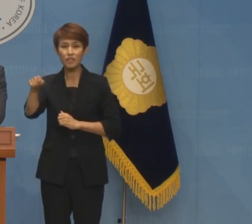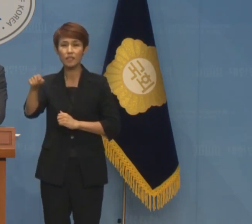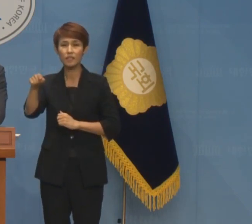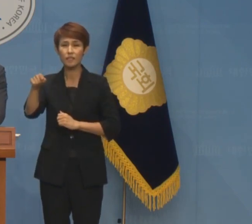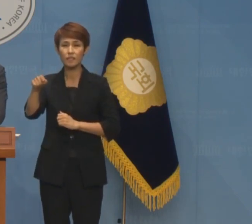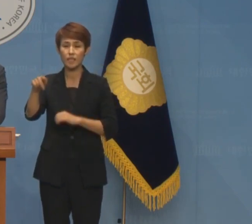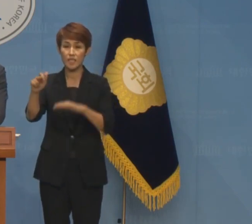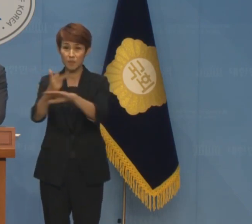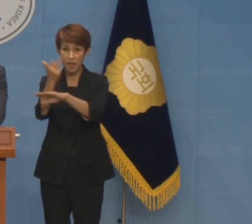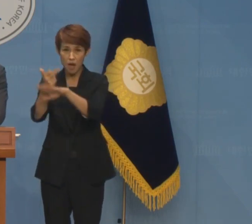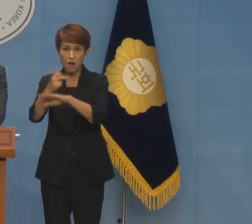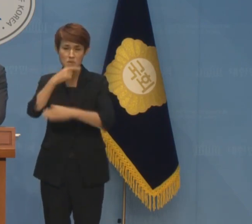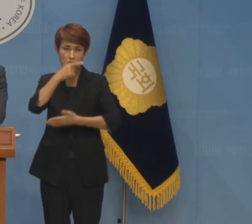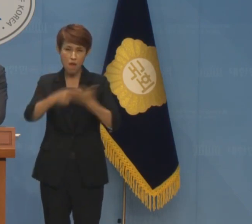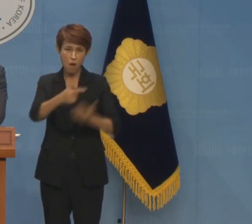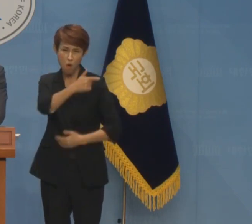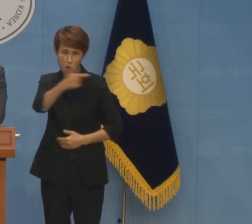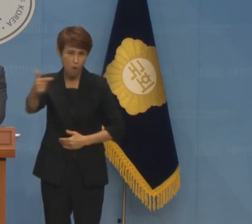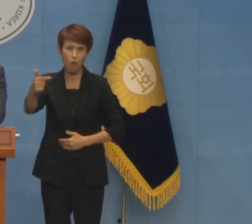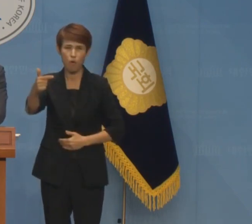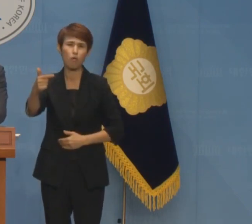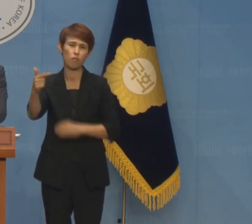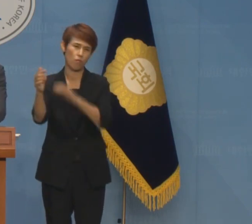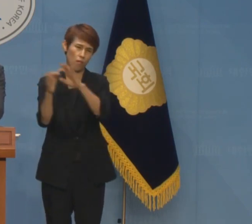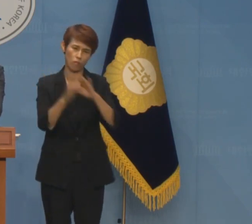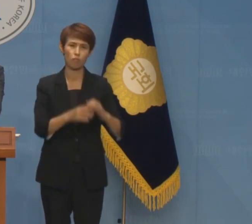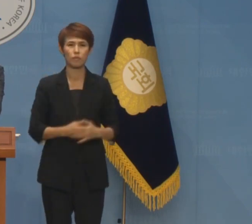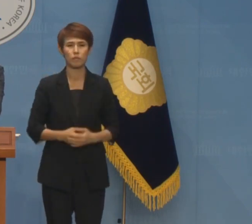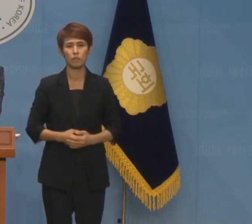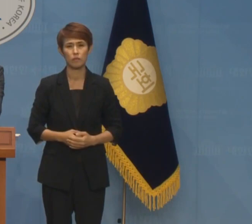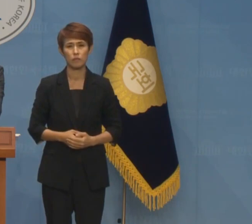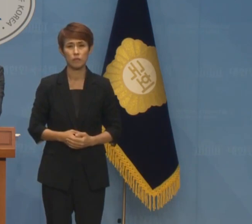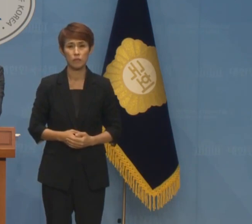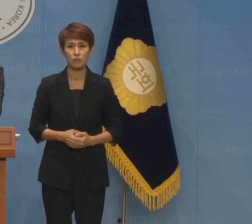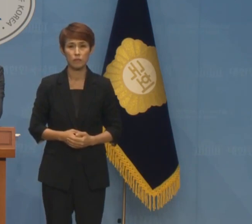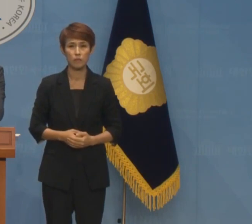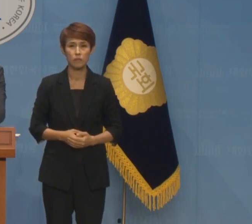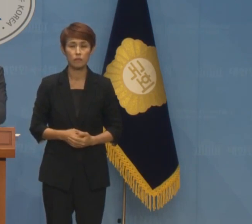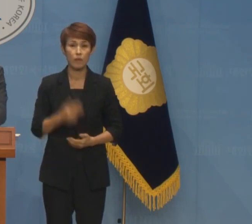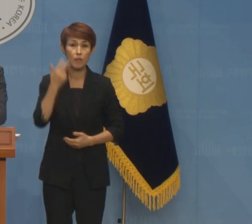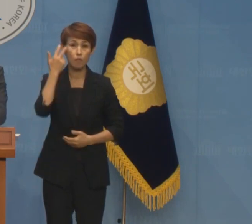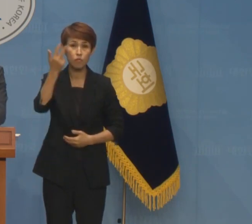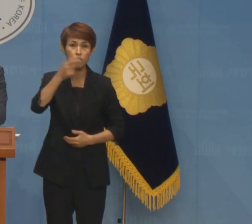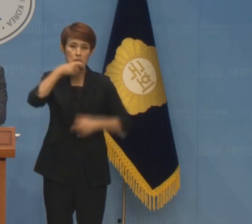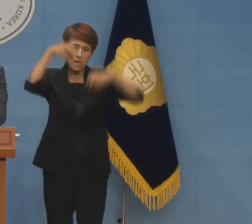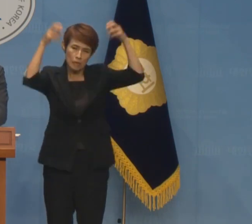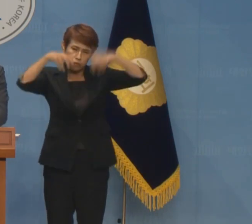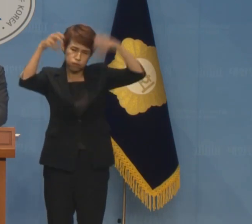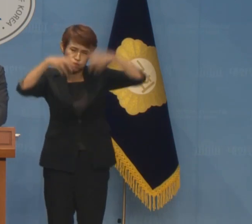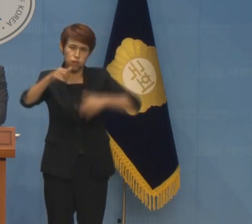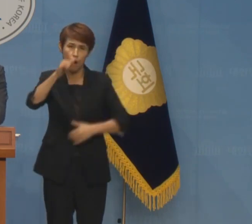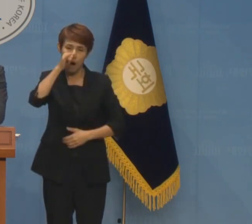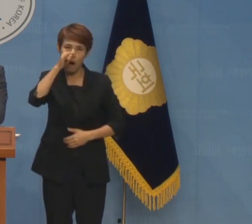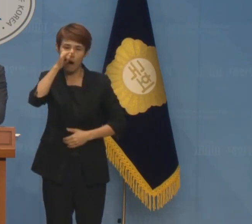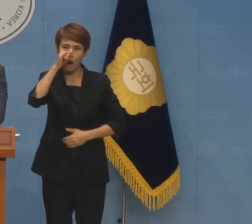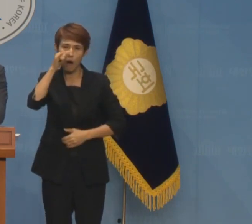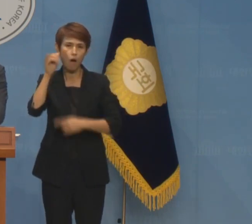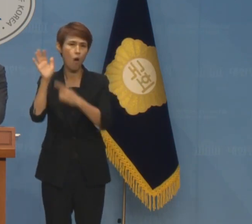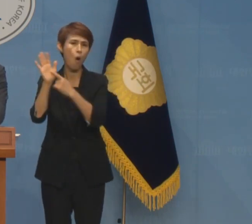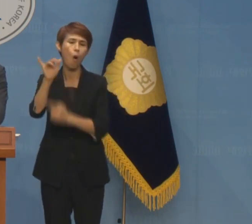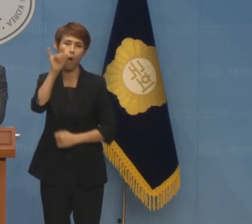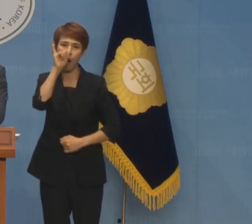계속 늘어나고 있는 상황입니다. 설상가산 기상청이 다음 주 장마전선을 예보하고 있어서 더욱